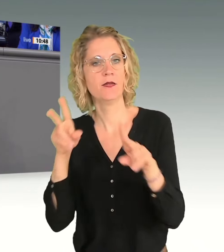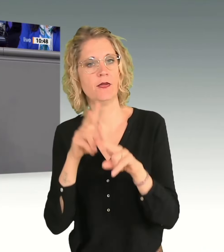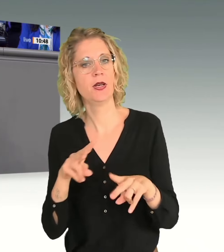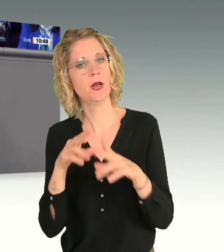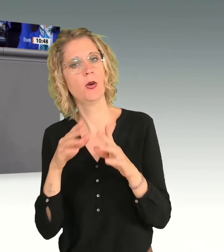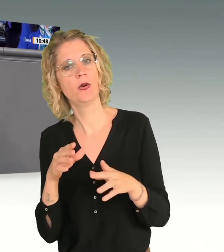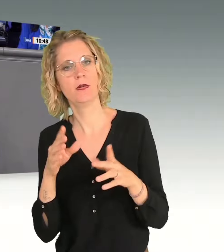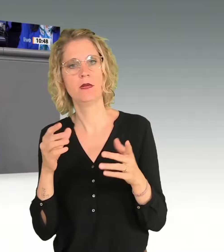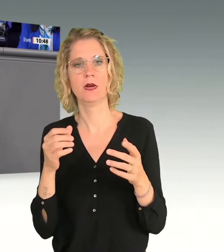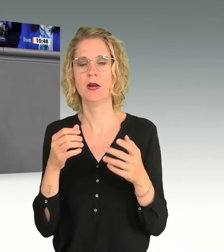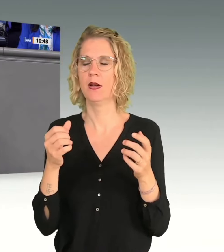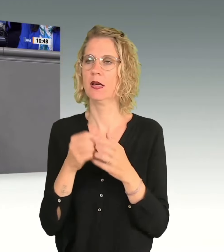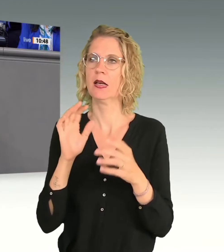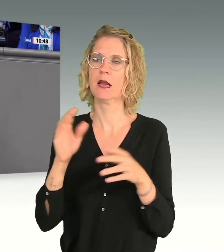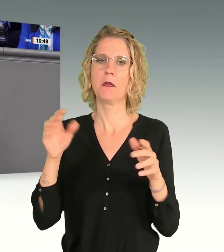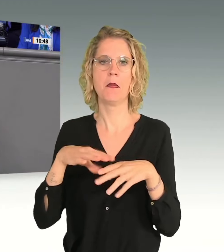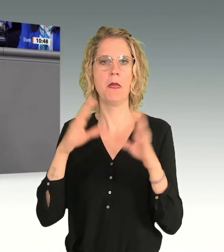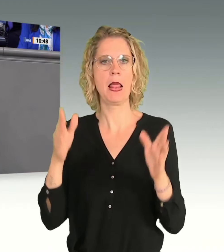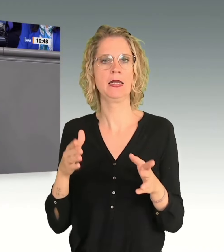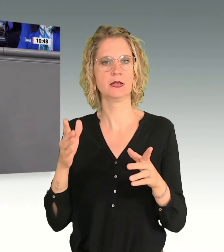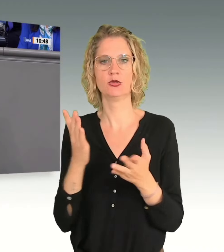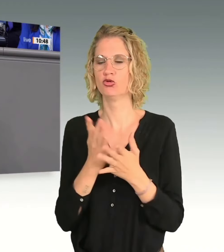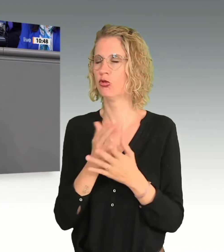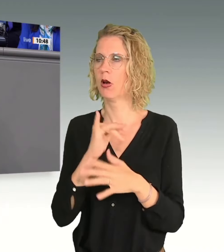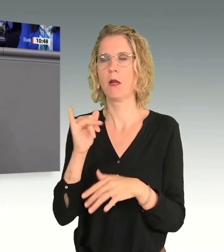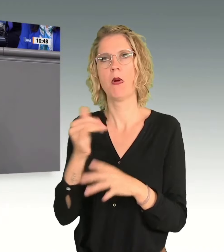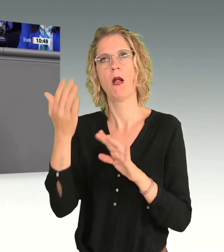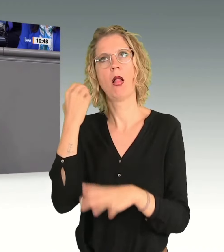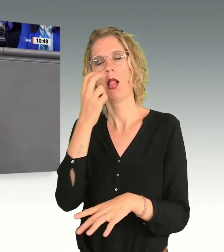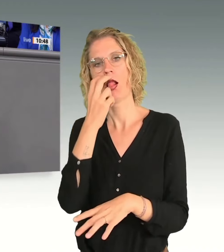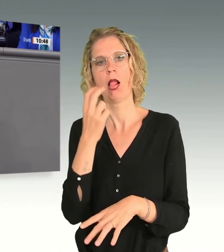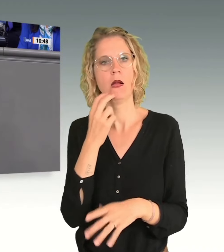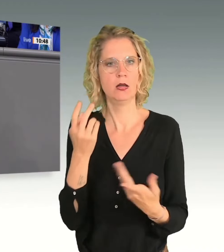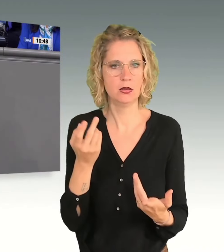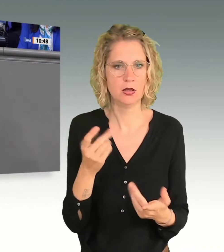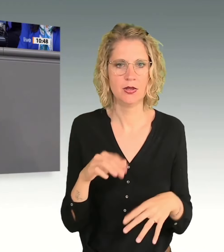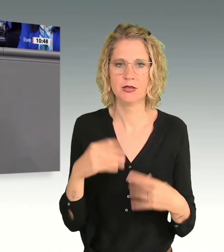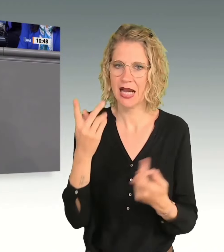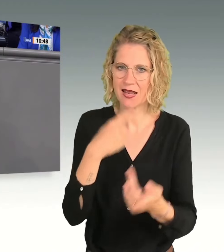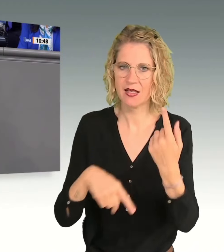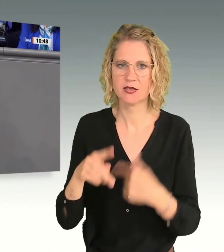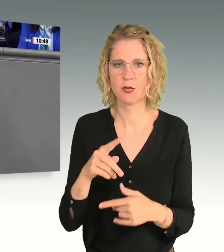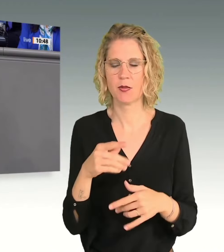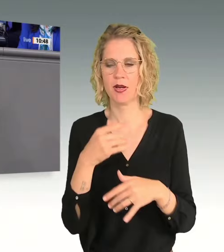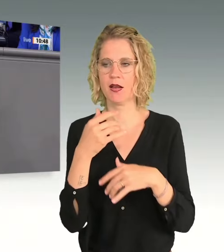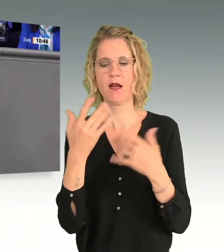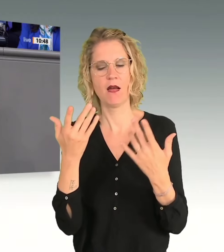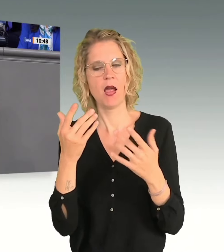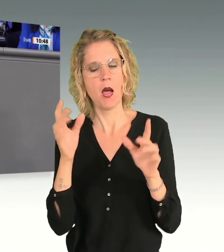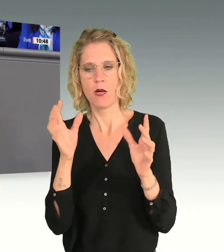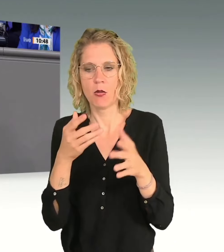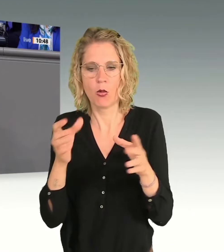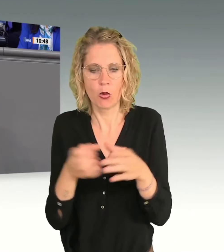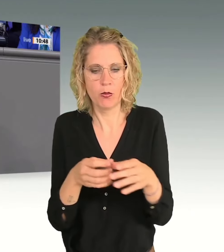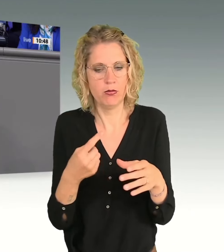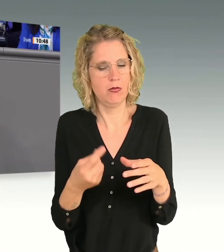vulnerable Gruppen hier bedacht werden. Frauen, Kinder und Alte nämlich, die körperlicher Überlegenheit